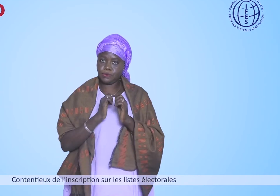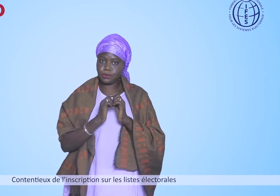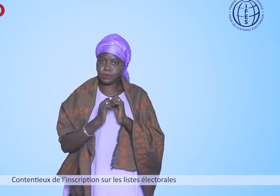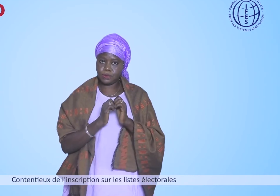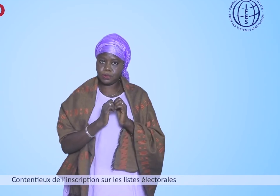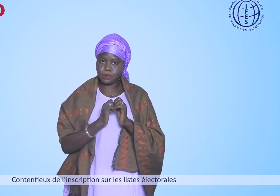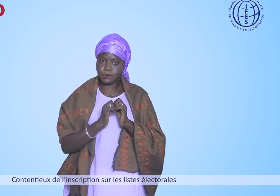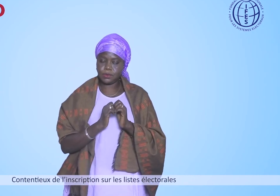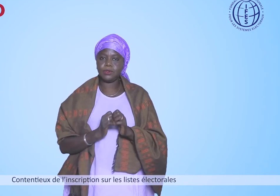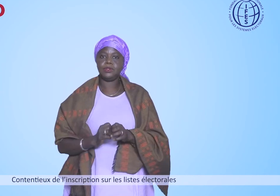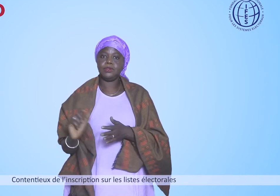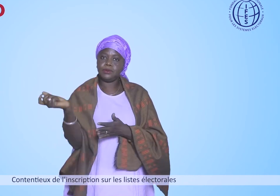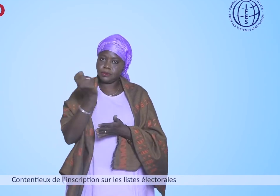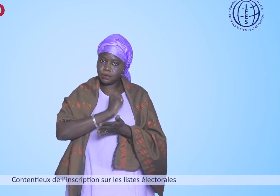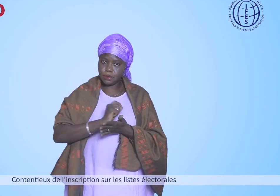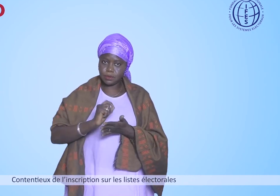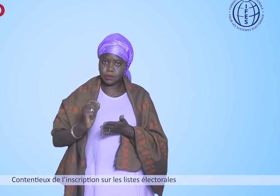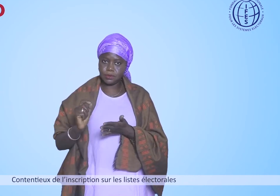Contentieux de l'inscription Sur les listes électorales